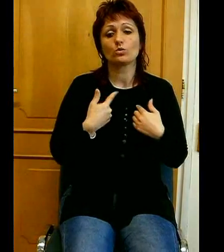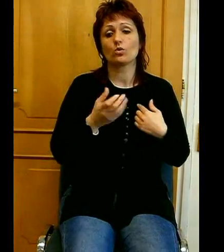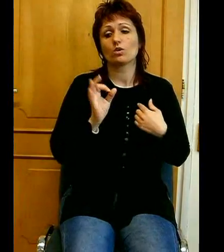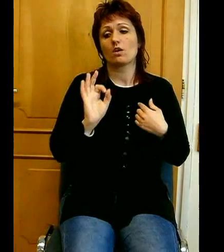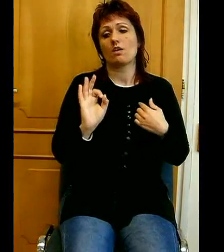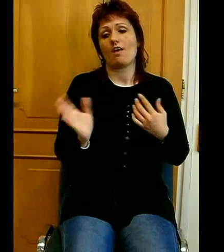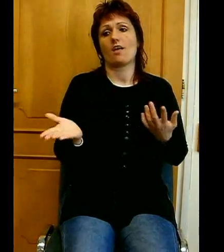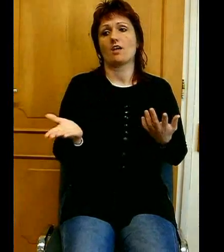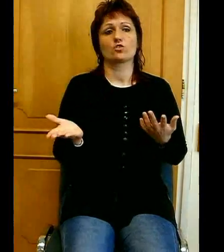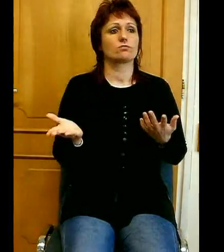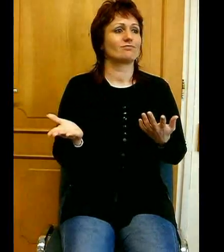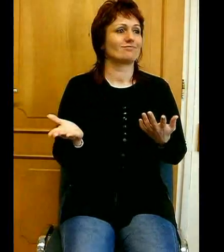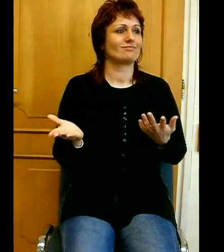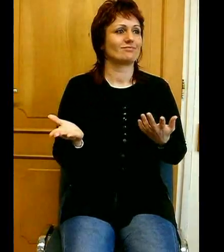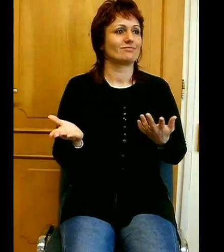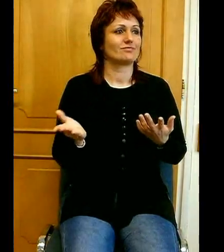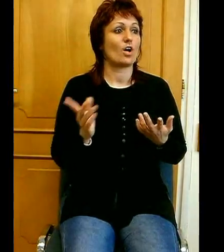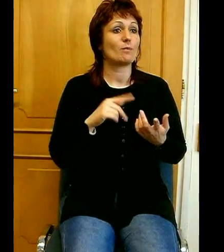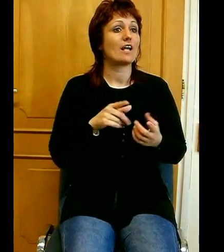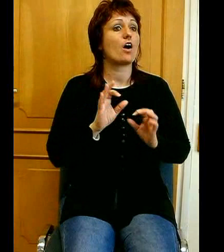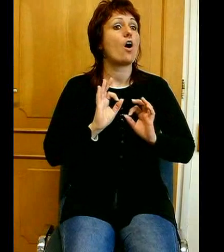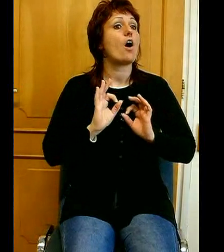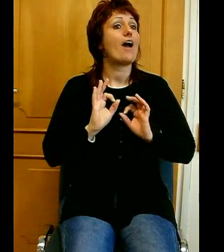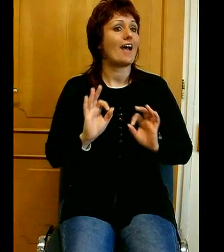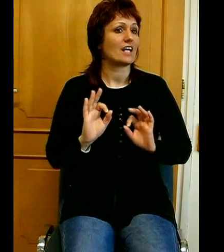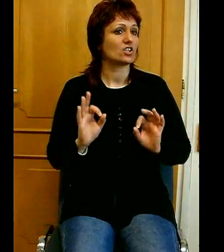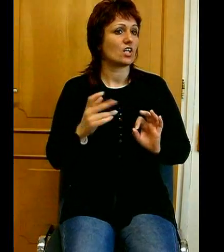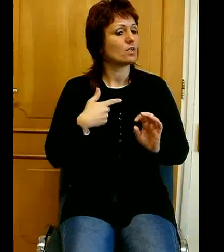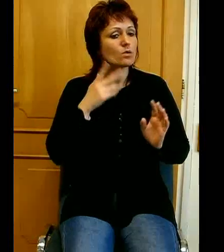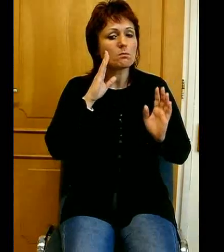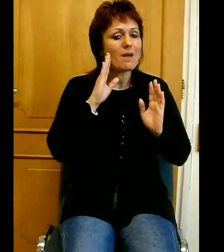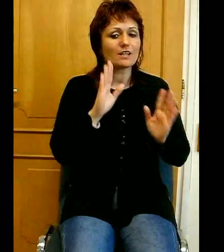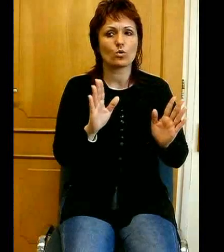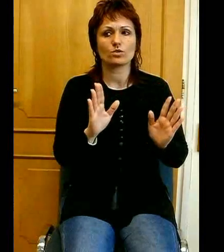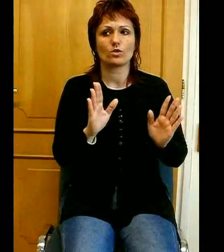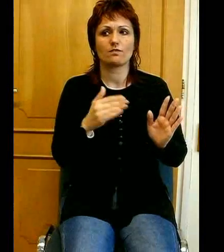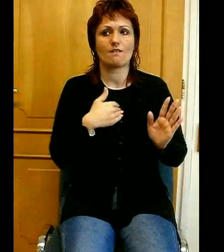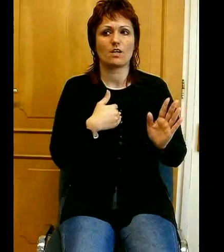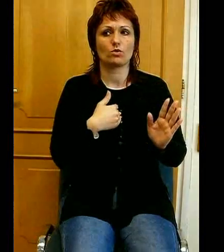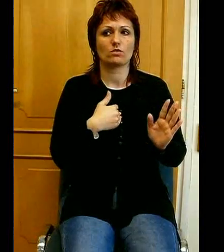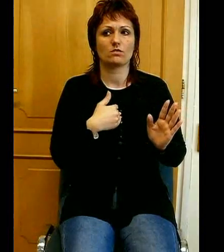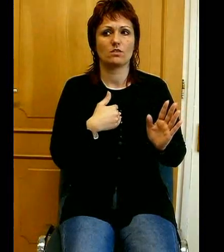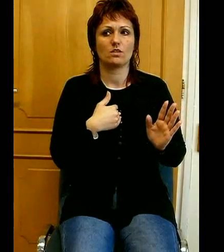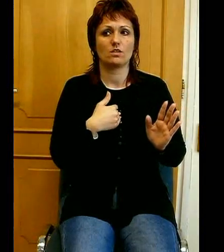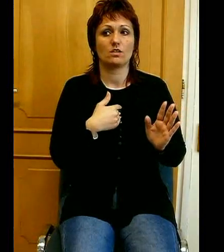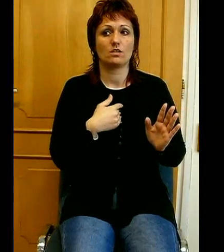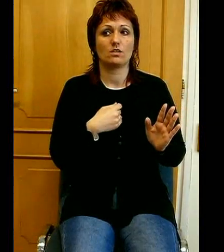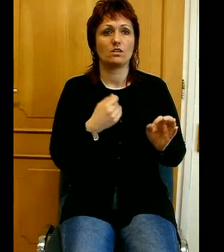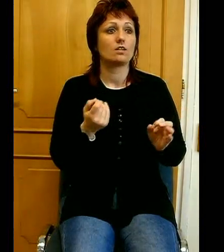Azt, aminek a helyességéről meg vagyunk győződve. És itt kezdődne a munka a lusta emberek